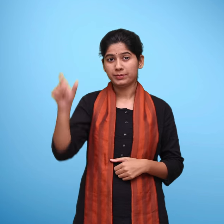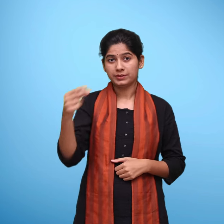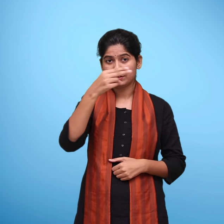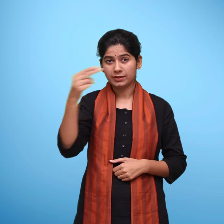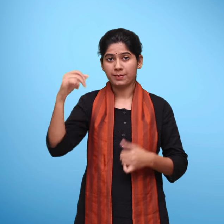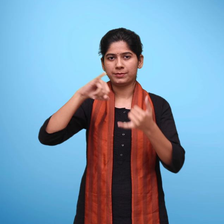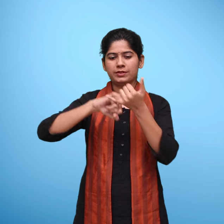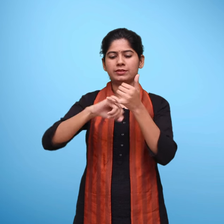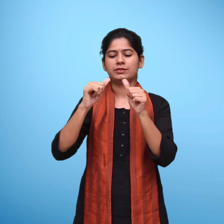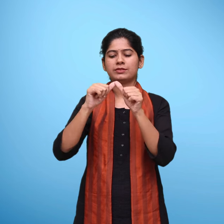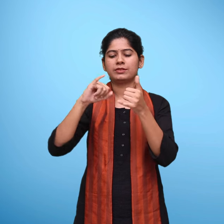शश्रीकला वंजारी